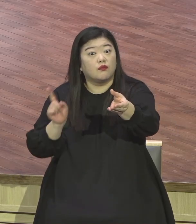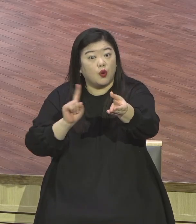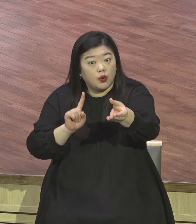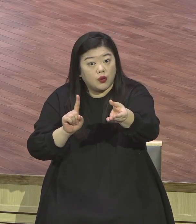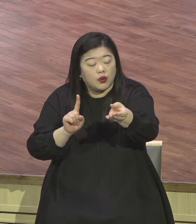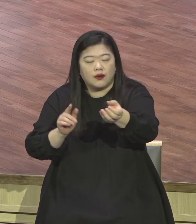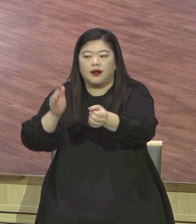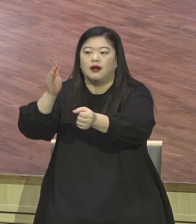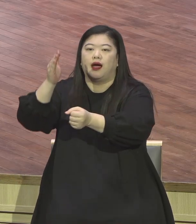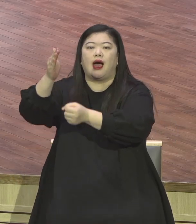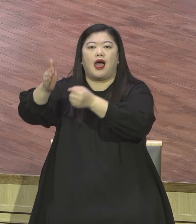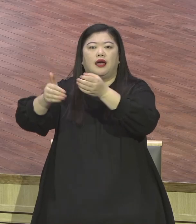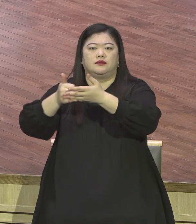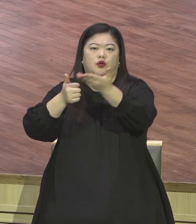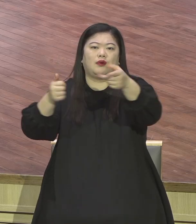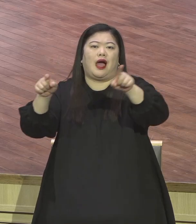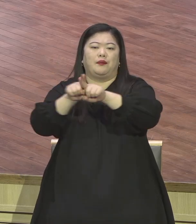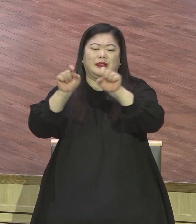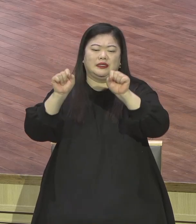그거 말씀하고 있는 거예요